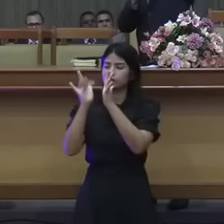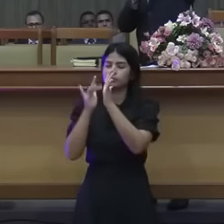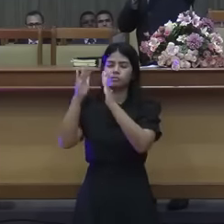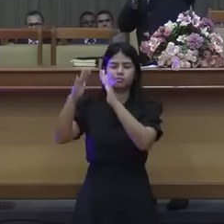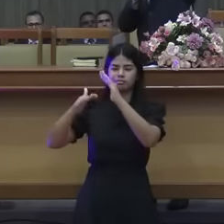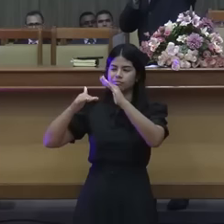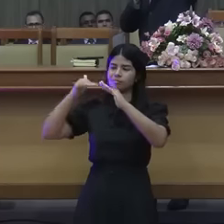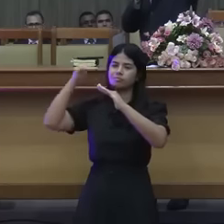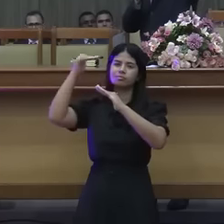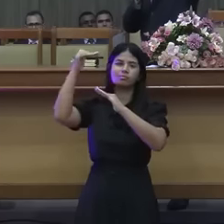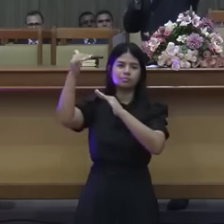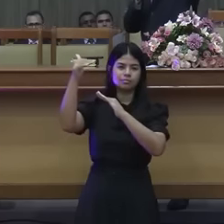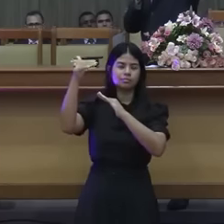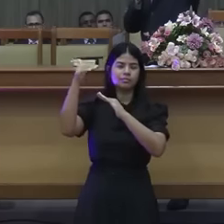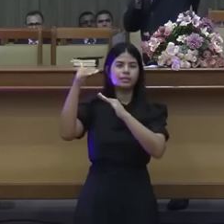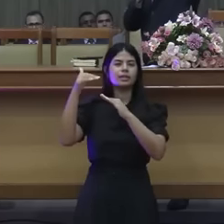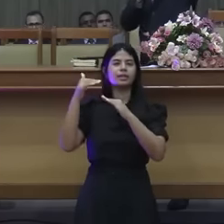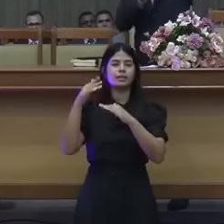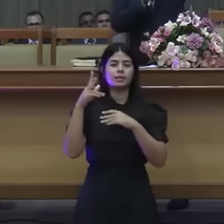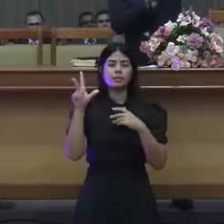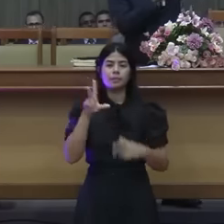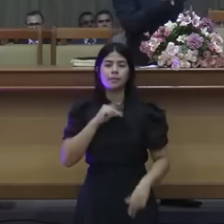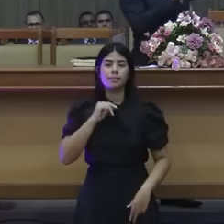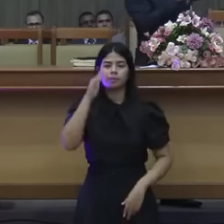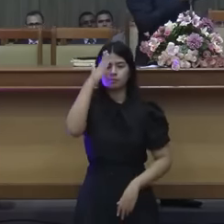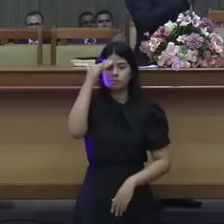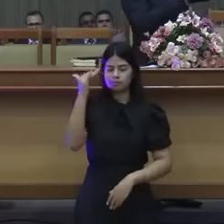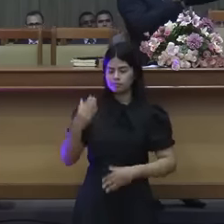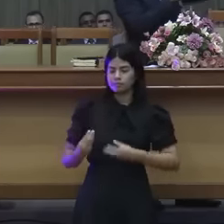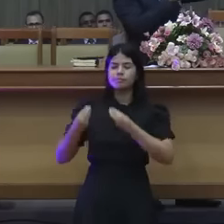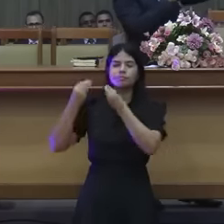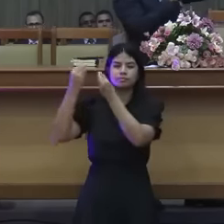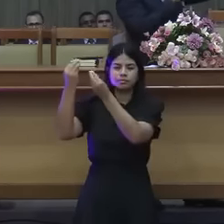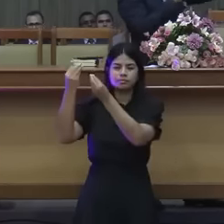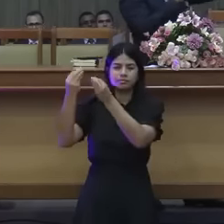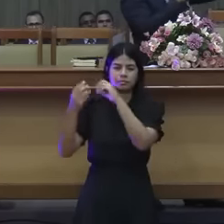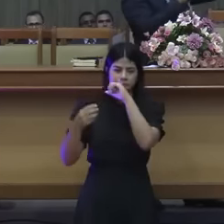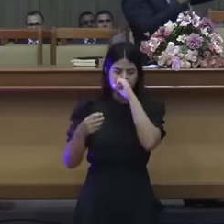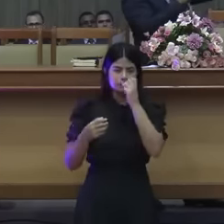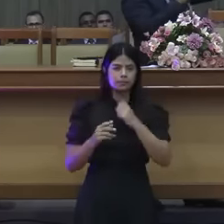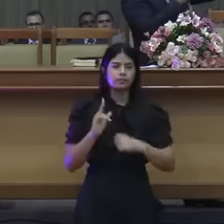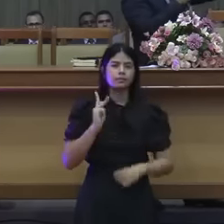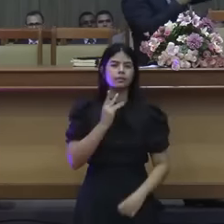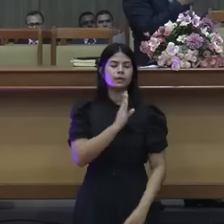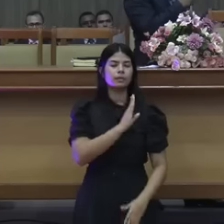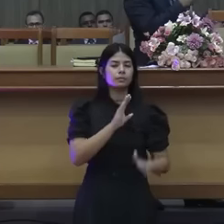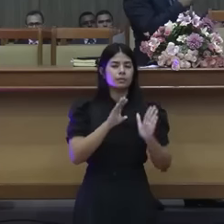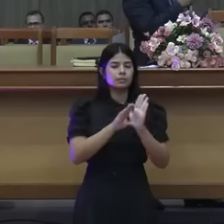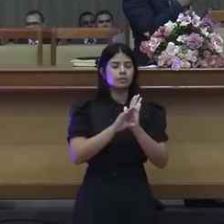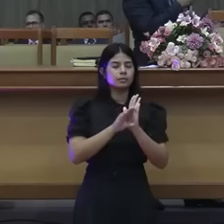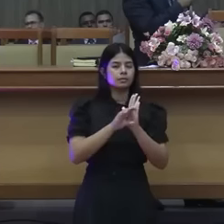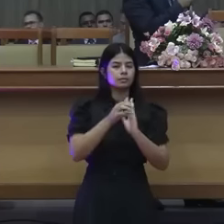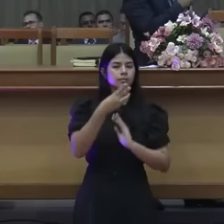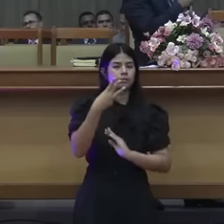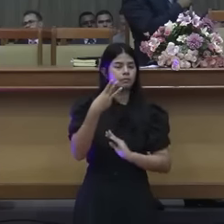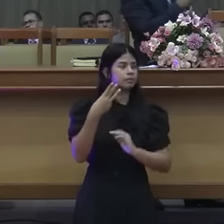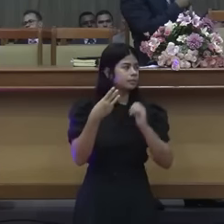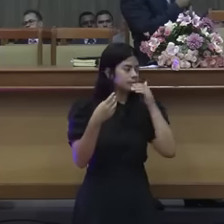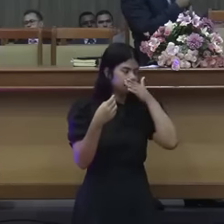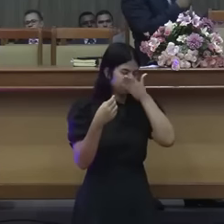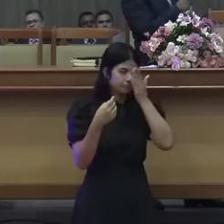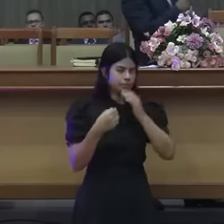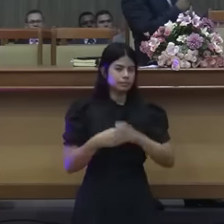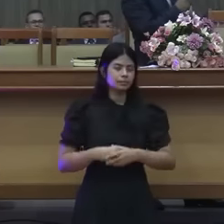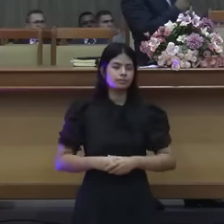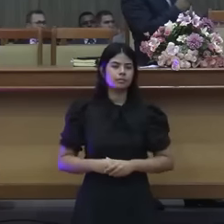que deve ser honrado nos céus e na terra coloca aí Hebreus 3 me veja se é o verso